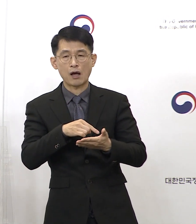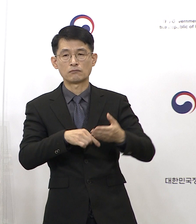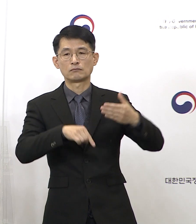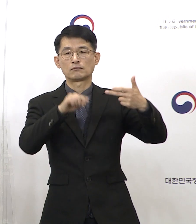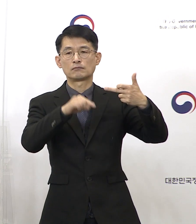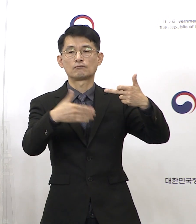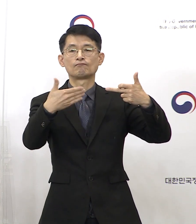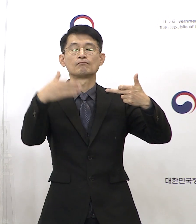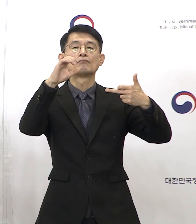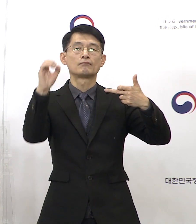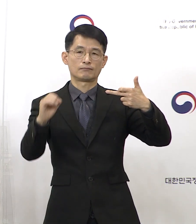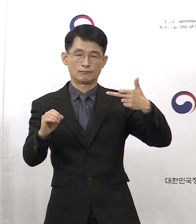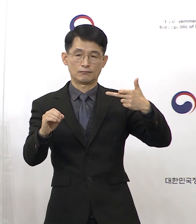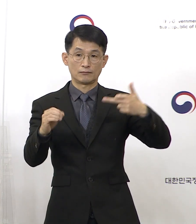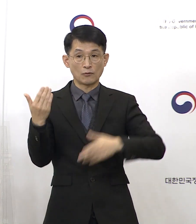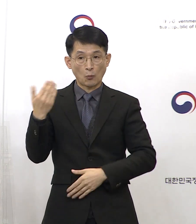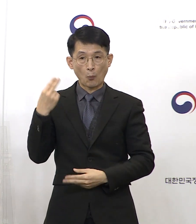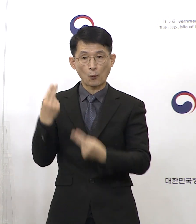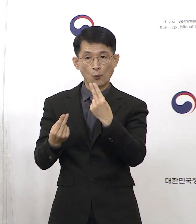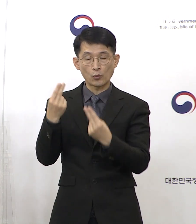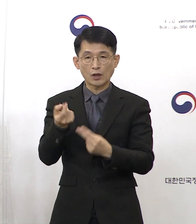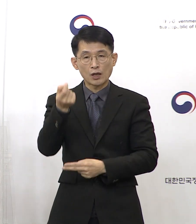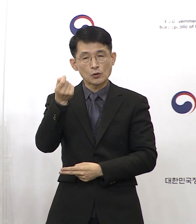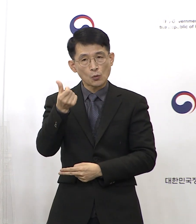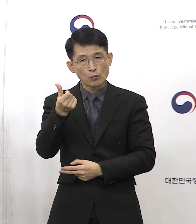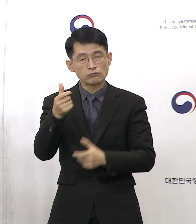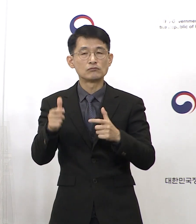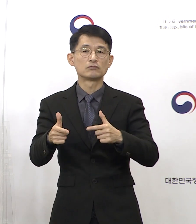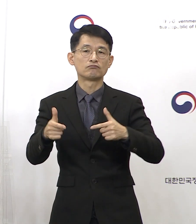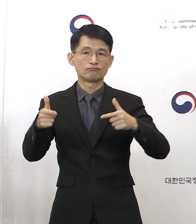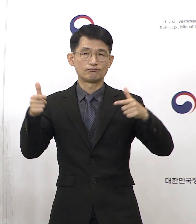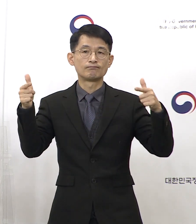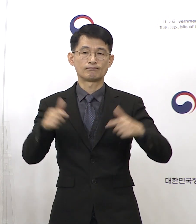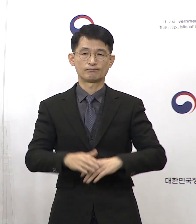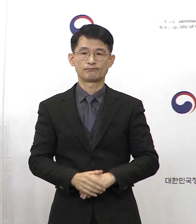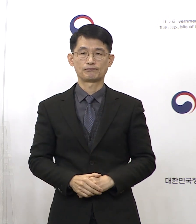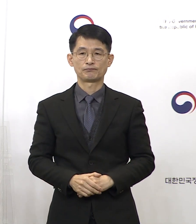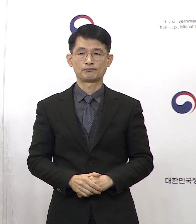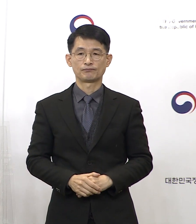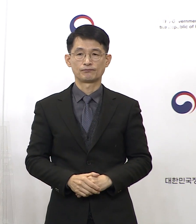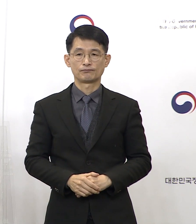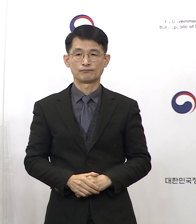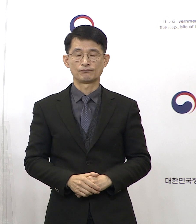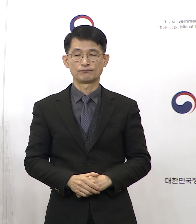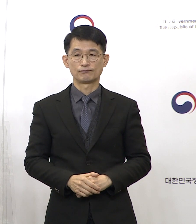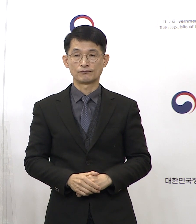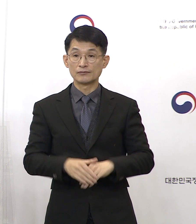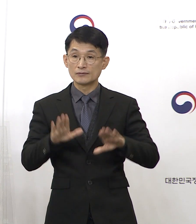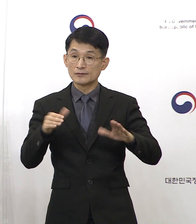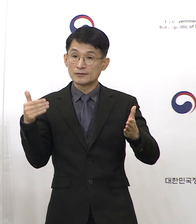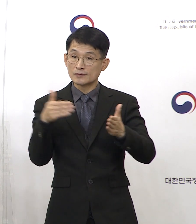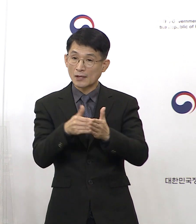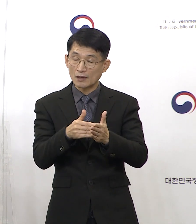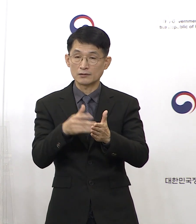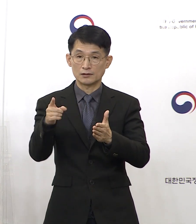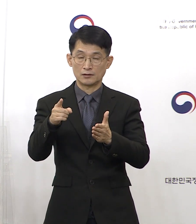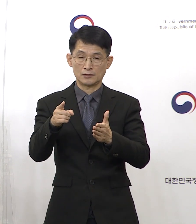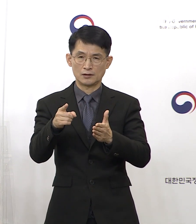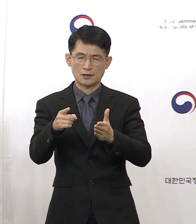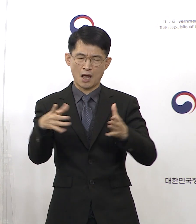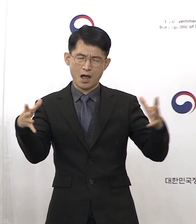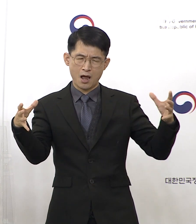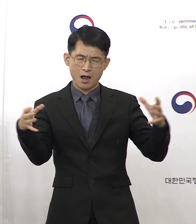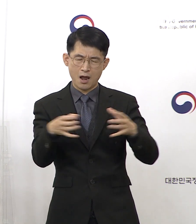%로서 전주 대비 소폭 증가하였습니다. 현재까지 전체 누적